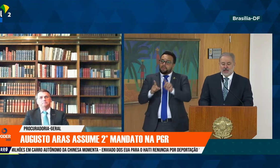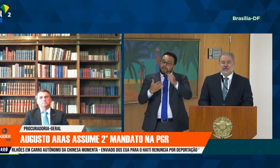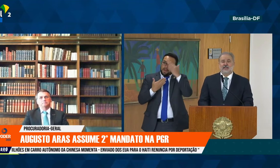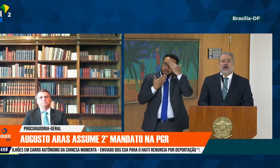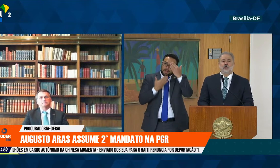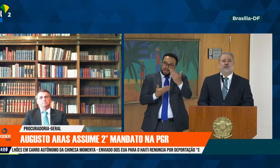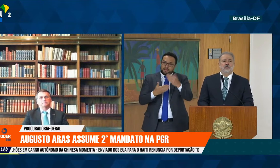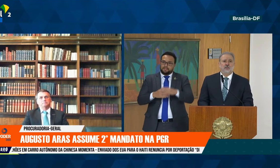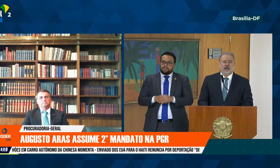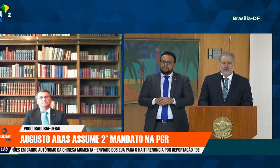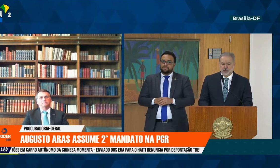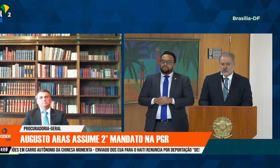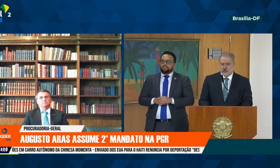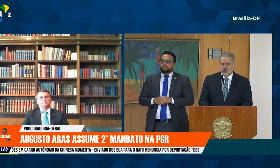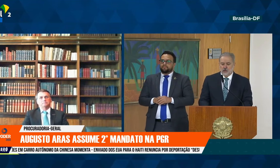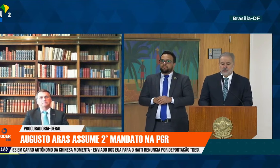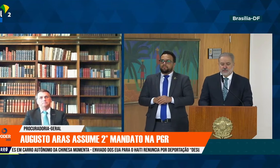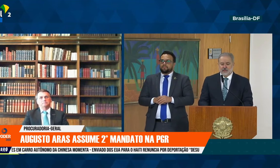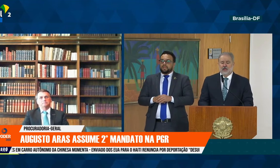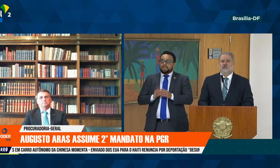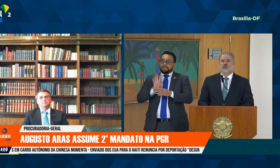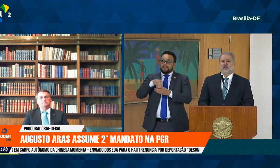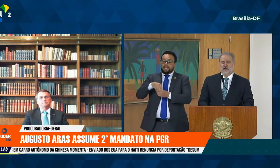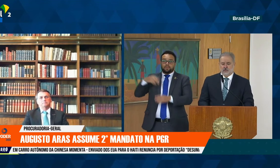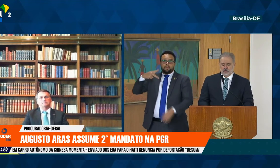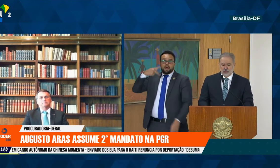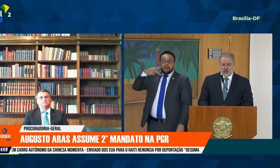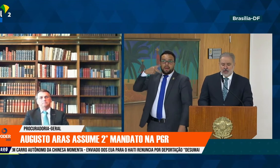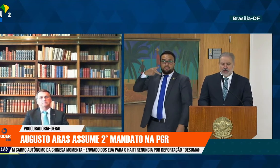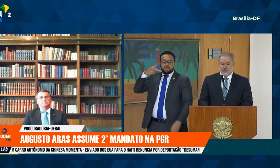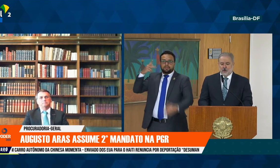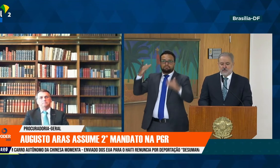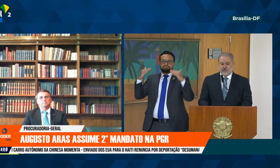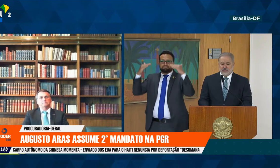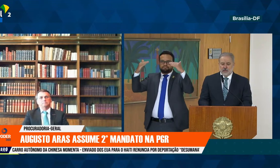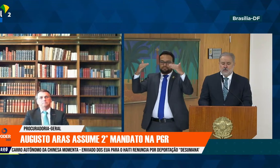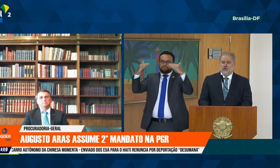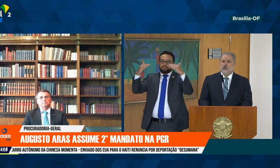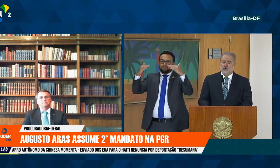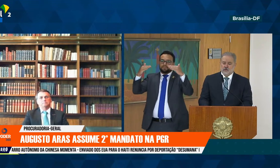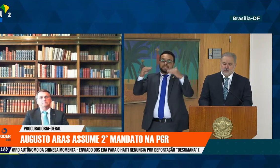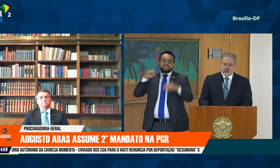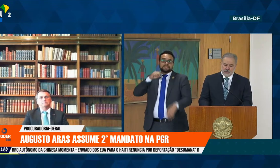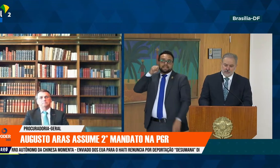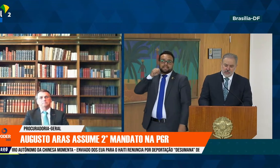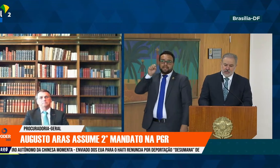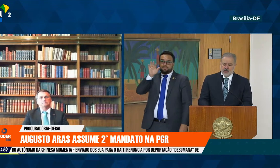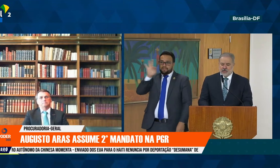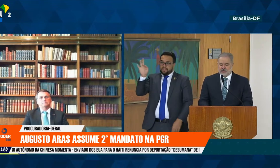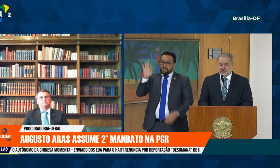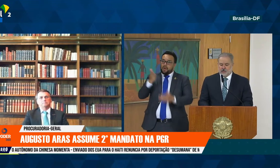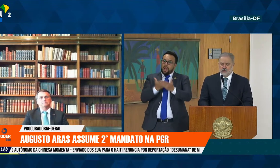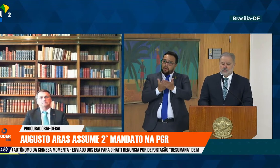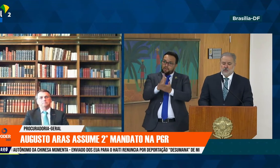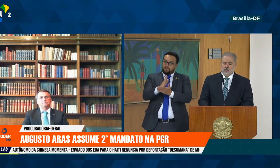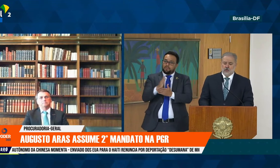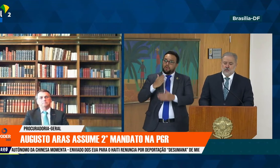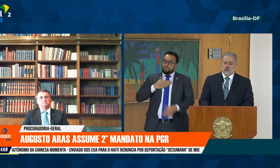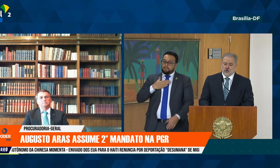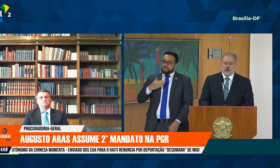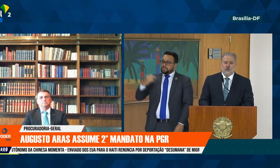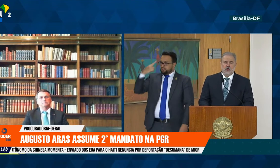à Casa Alta do Parlamento, o Senado Federal. A aprovação de minha indicação